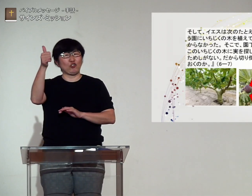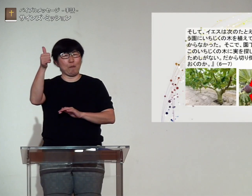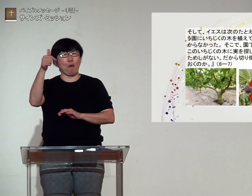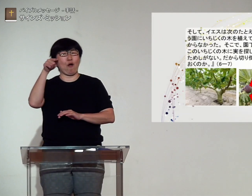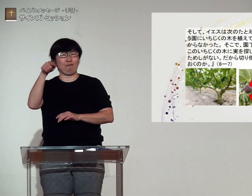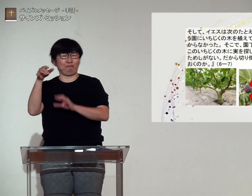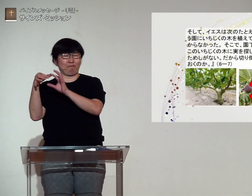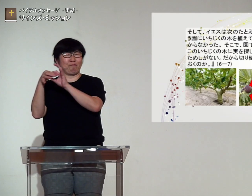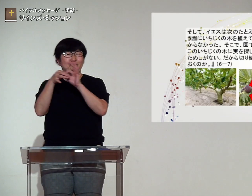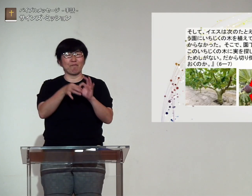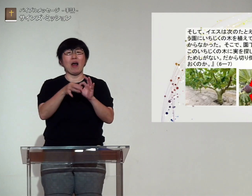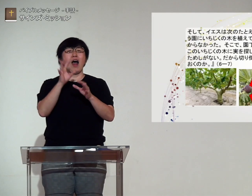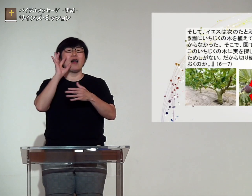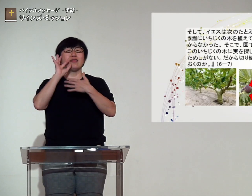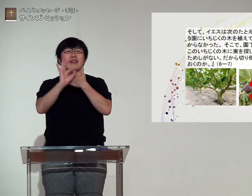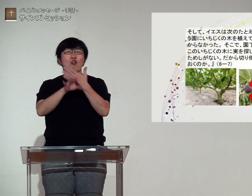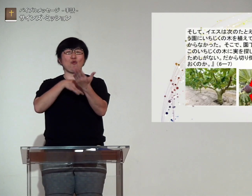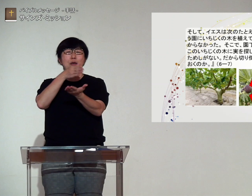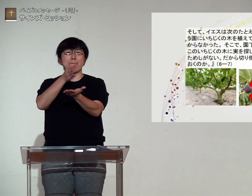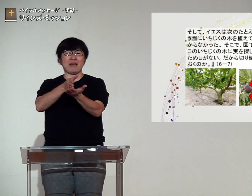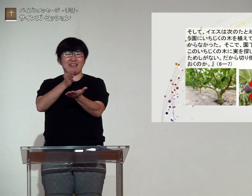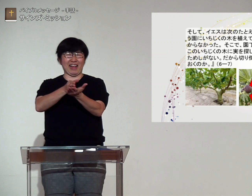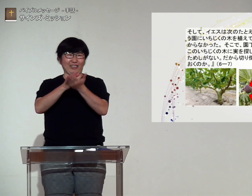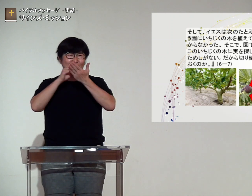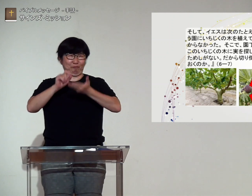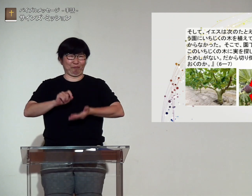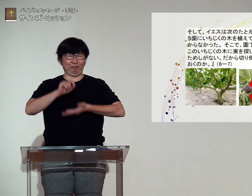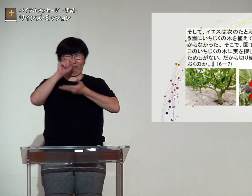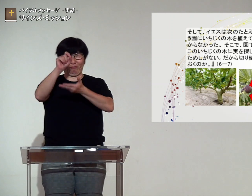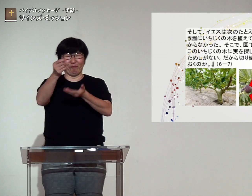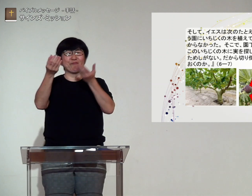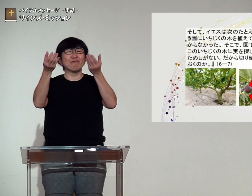イエス様が語られた例え話